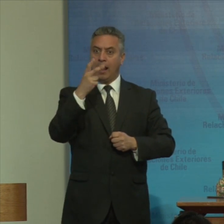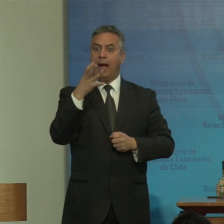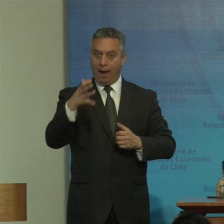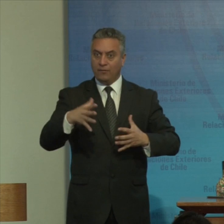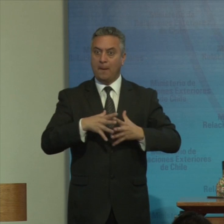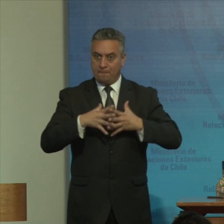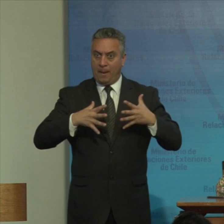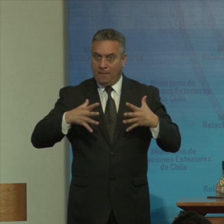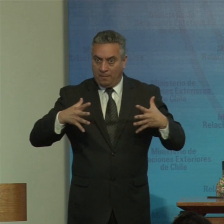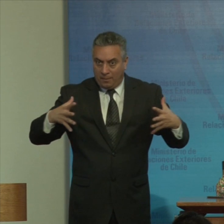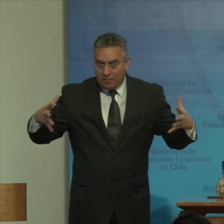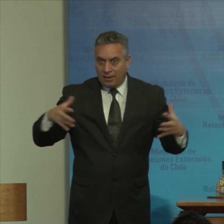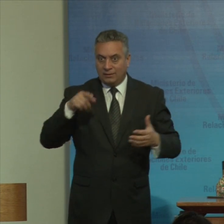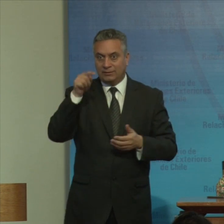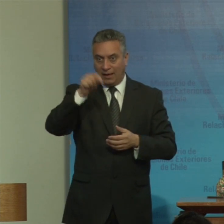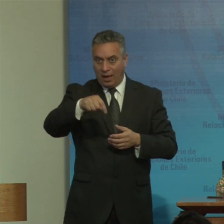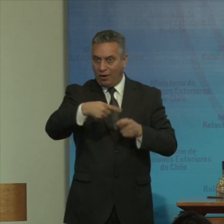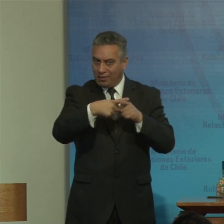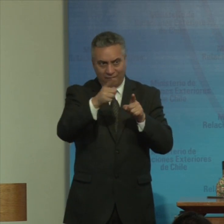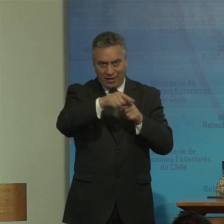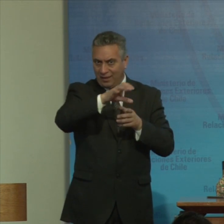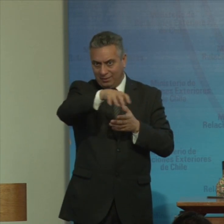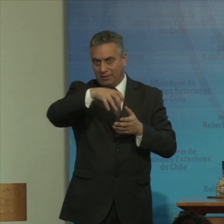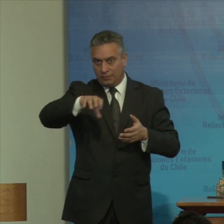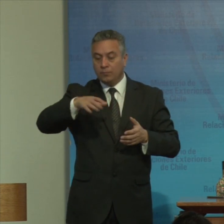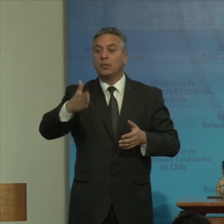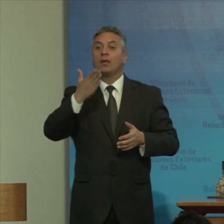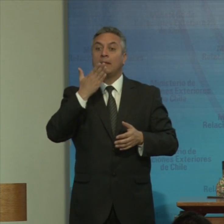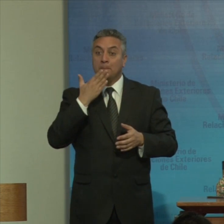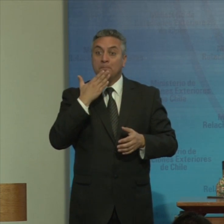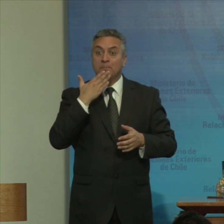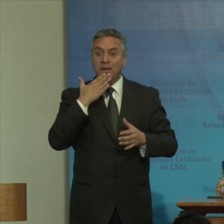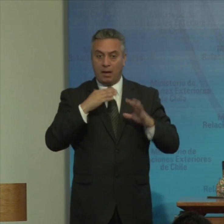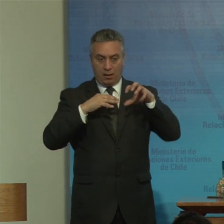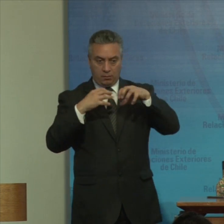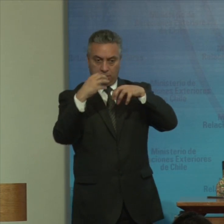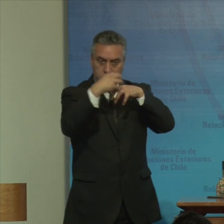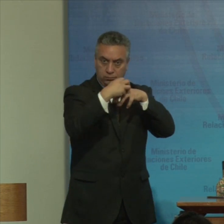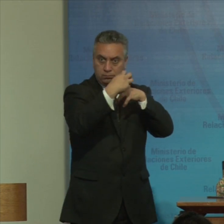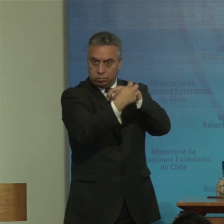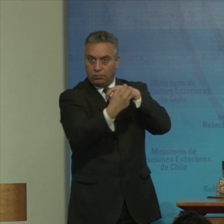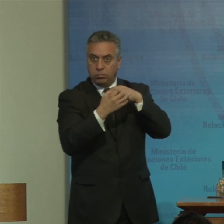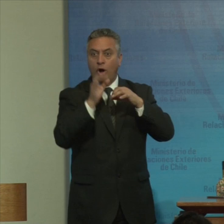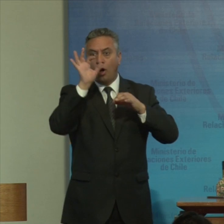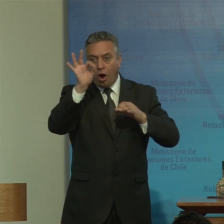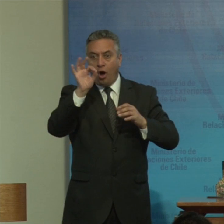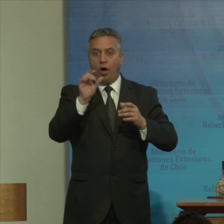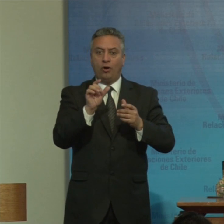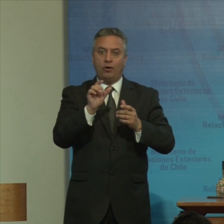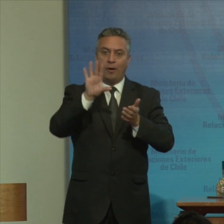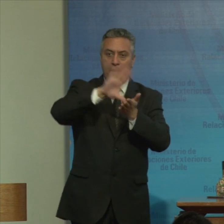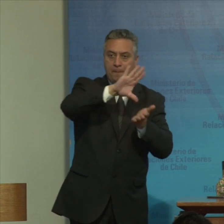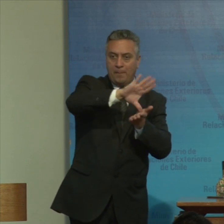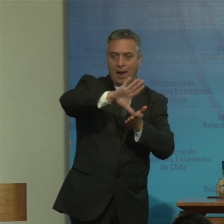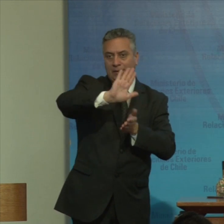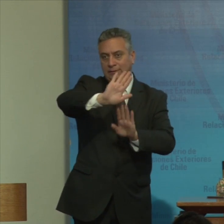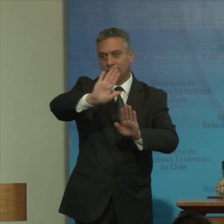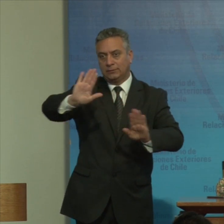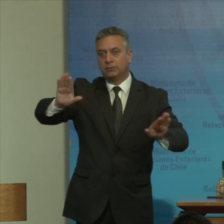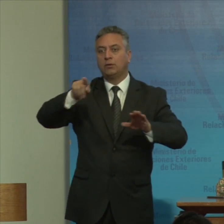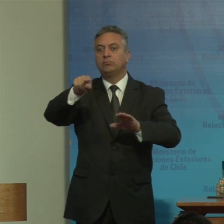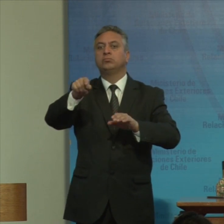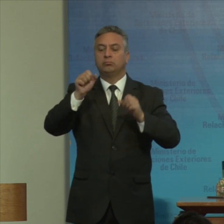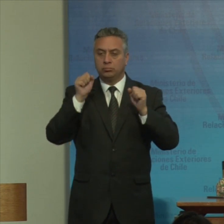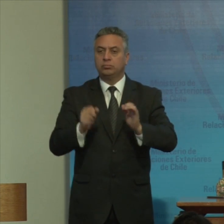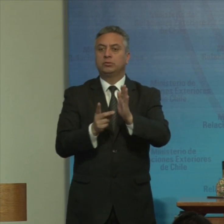diferentes índoles también regionales y nacionales de derechos humanos de desarrollo de paz